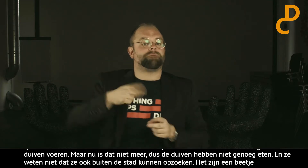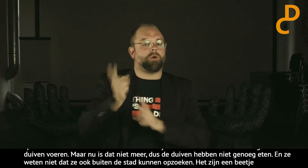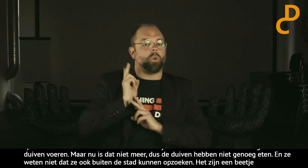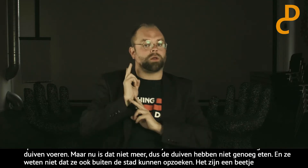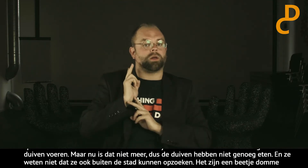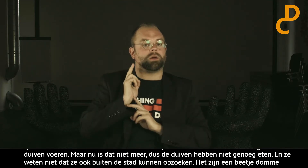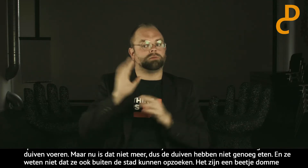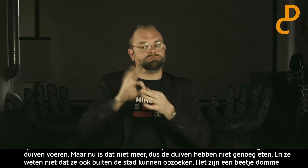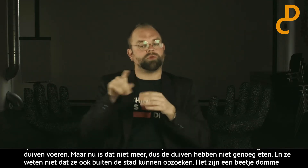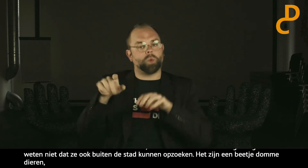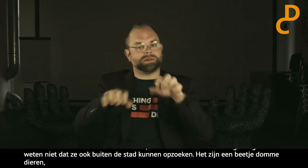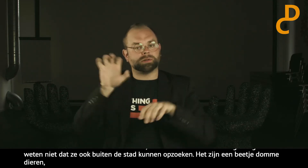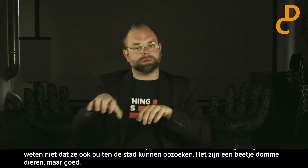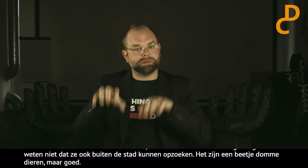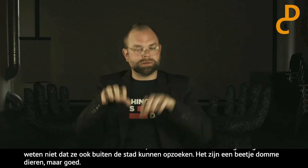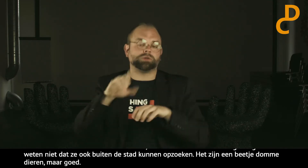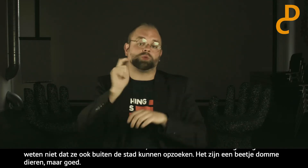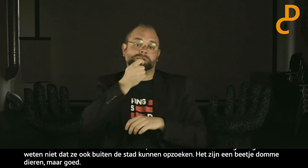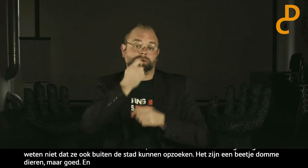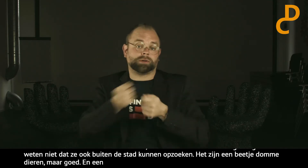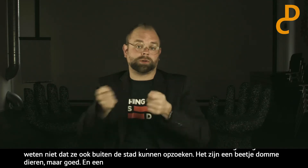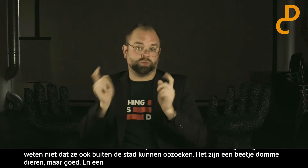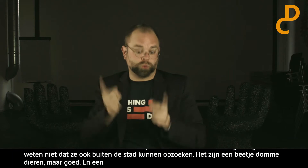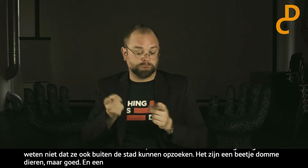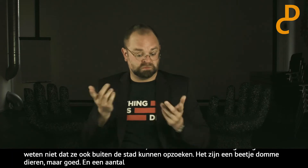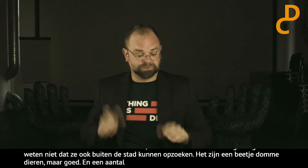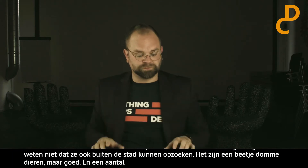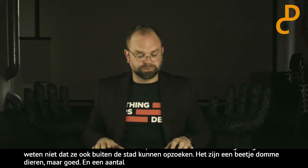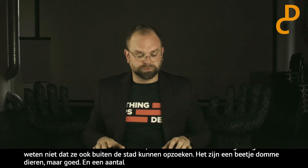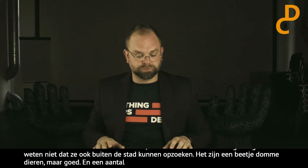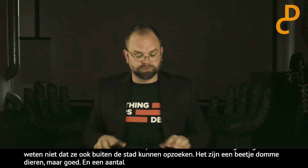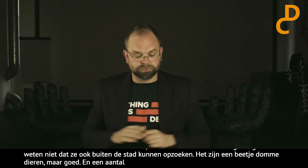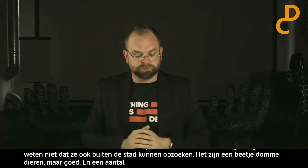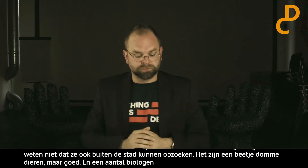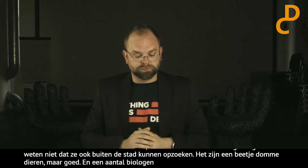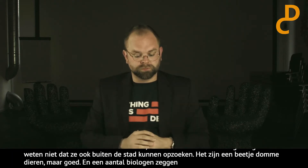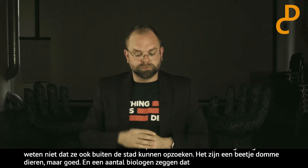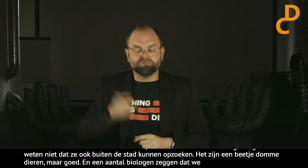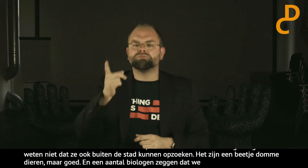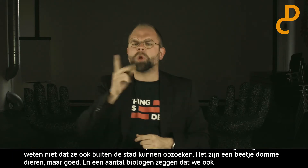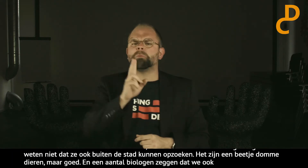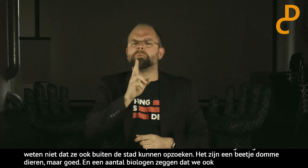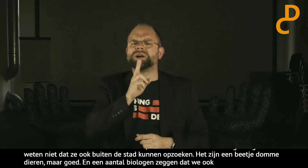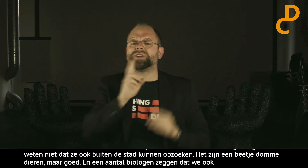En een aantal biologen die zegt dat wij eigenlijk ook verantwoordelijkheid dragen voor de dieren. Dus dat wij hen ook moeten gaan voeren.